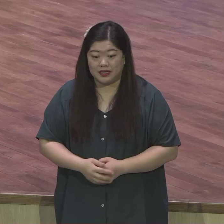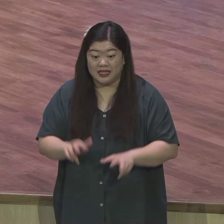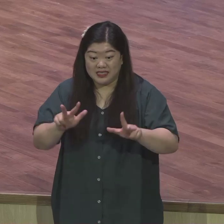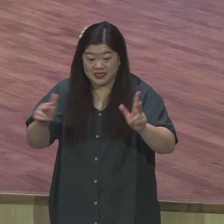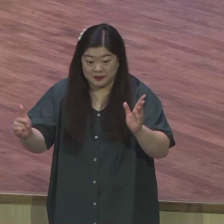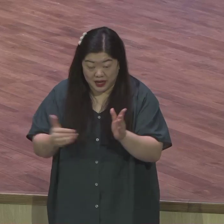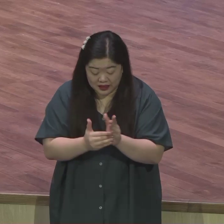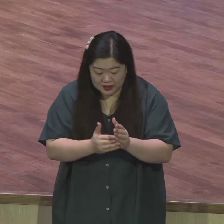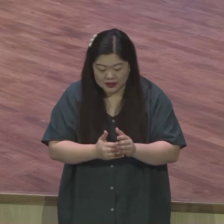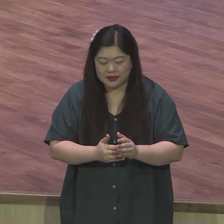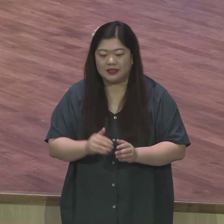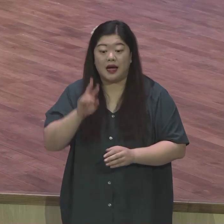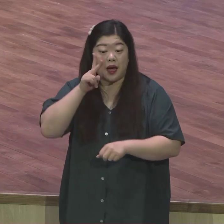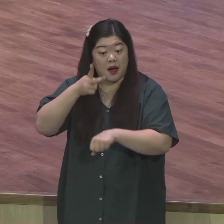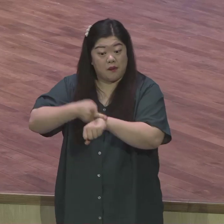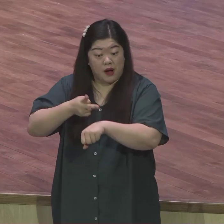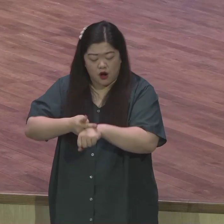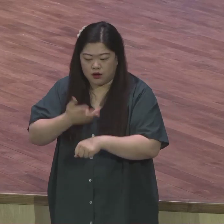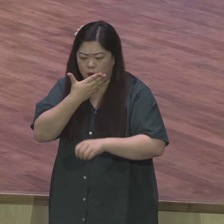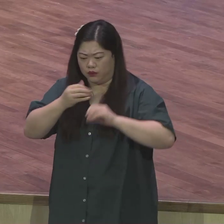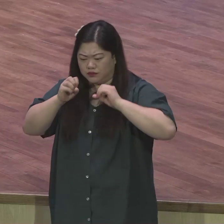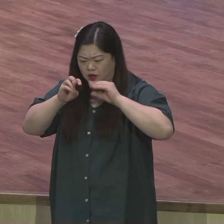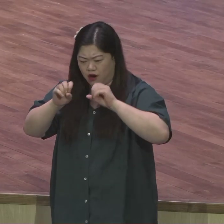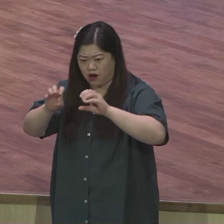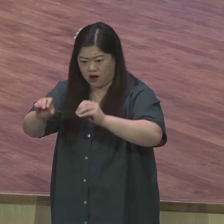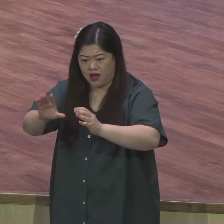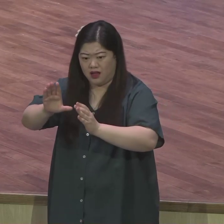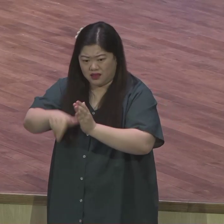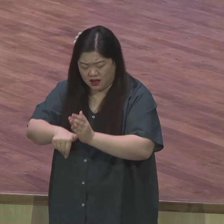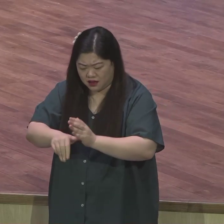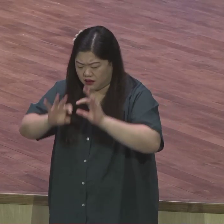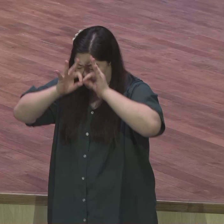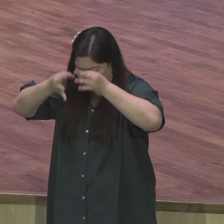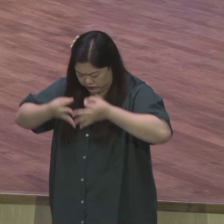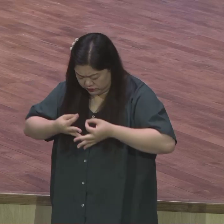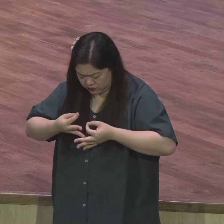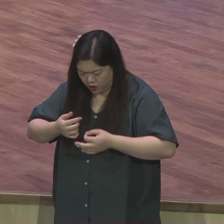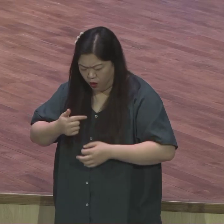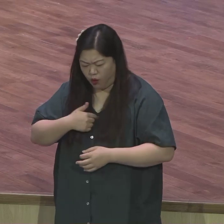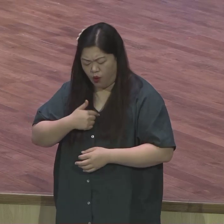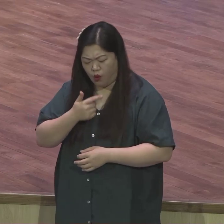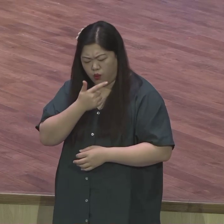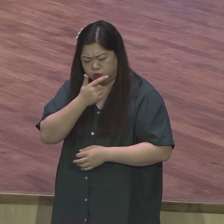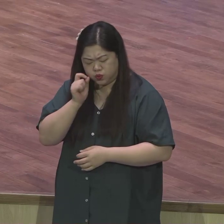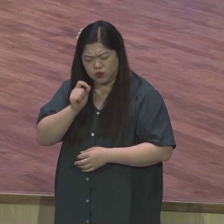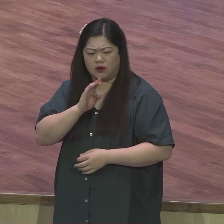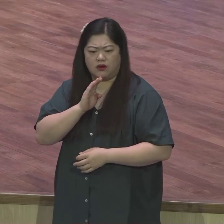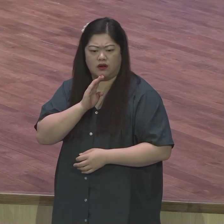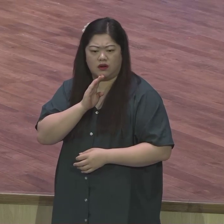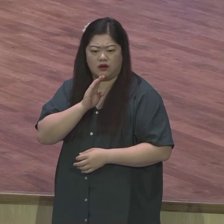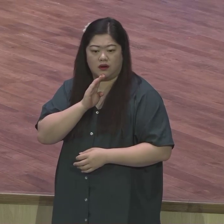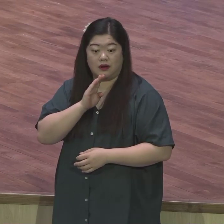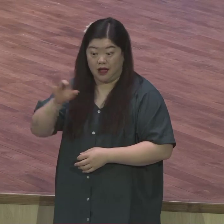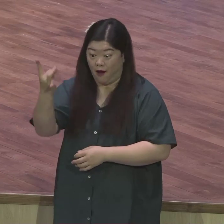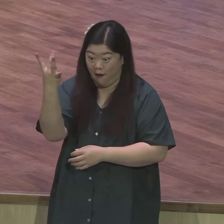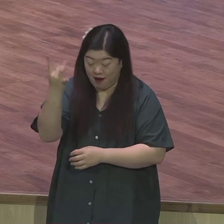그냥 자기 자신을 생각해 볼 때 자기 자신이 어떤 사람이었어요 원래 예수 믿는